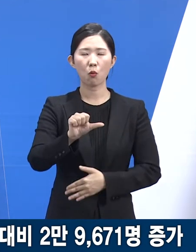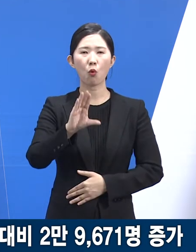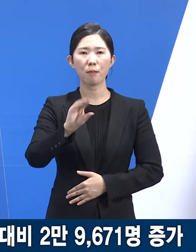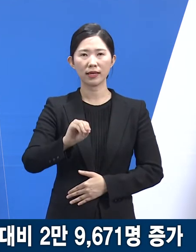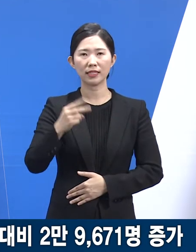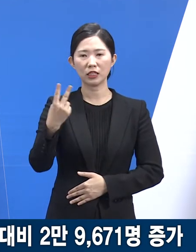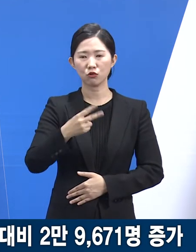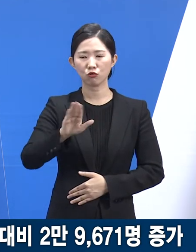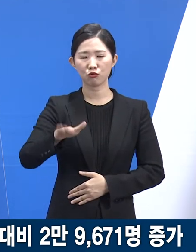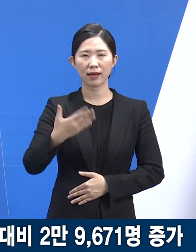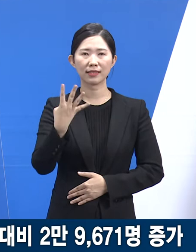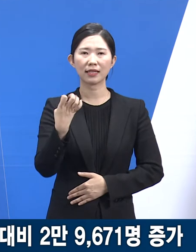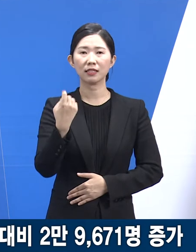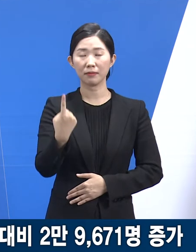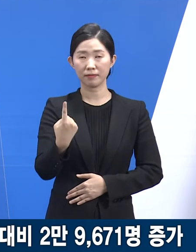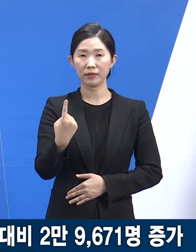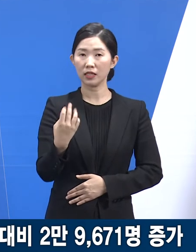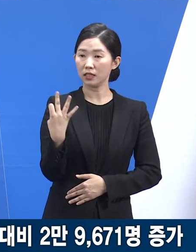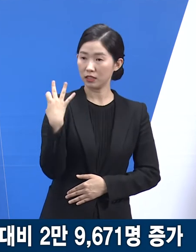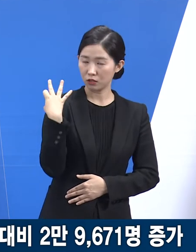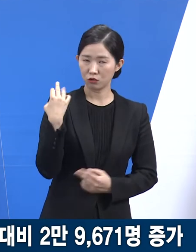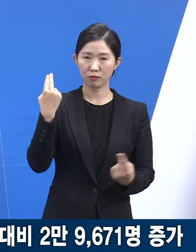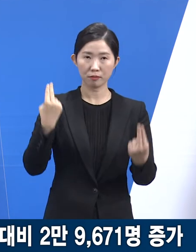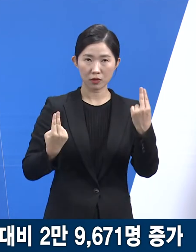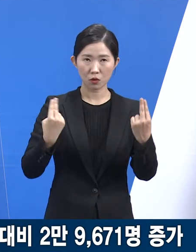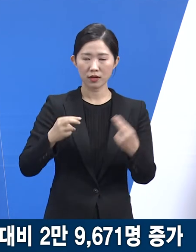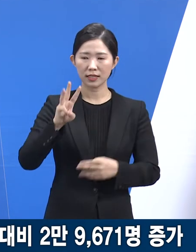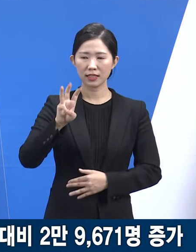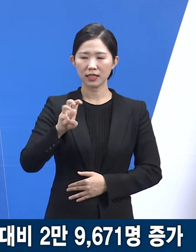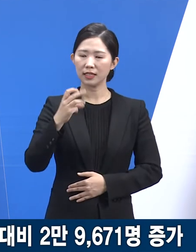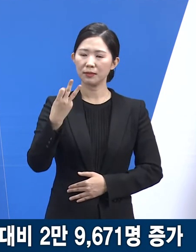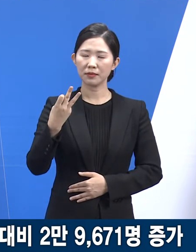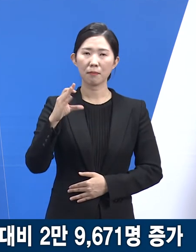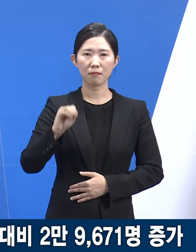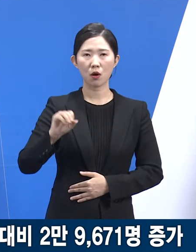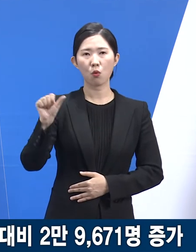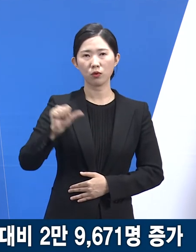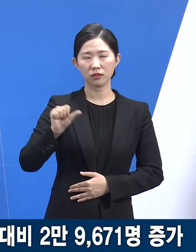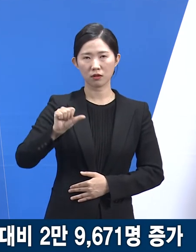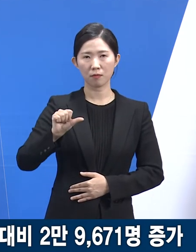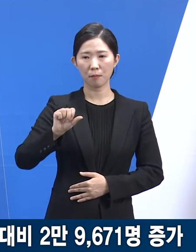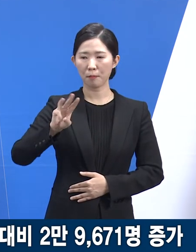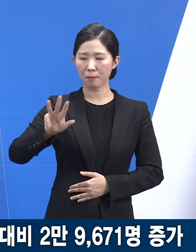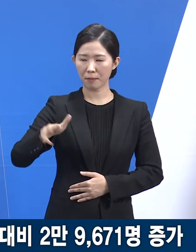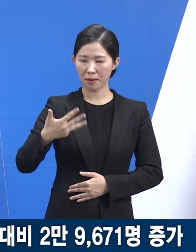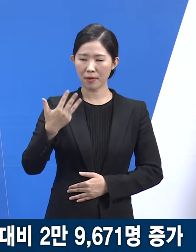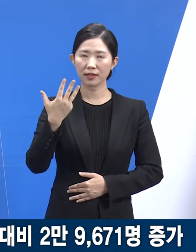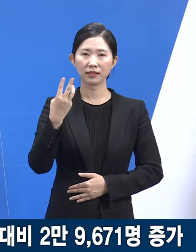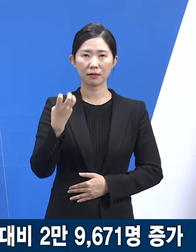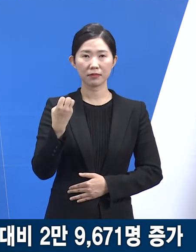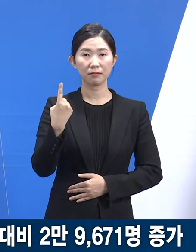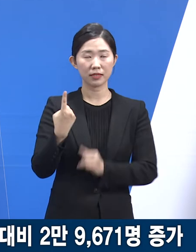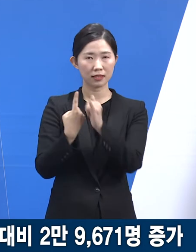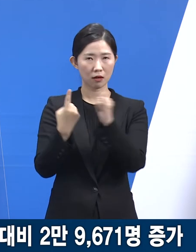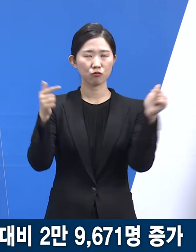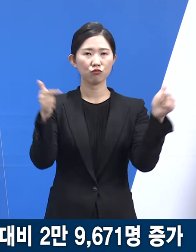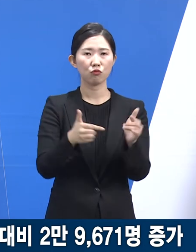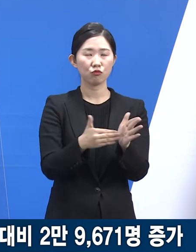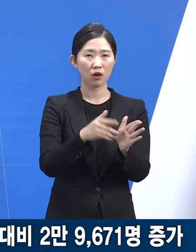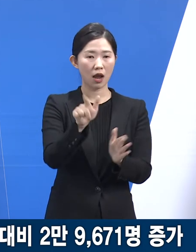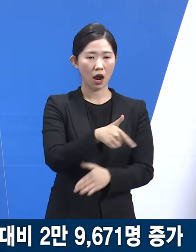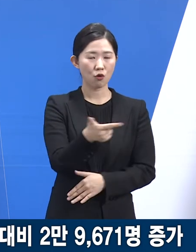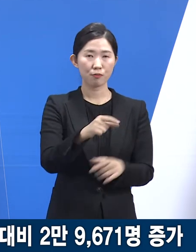2,941명으로 전주 대비 13만 5,881명 감소하였으며 하루 평균 확진자는